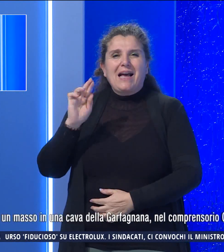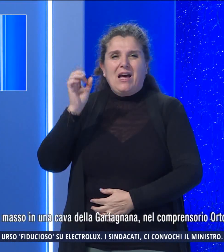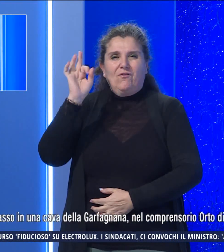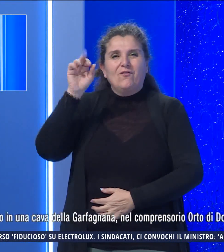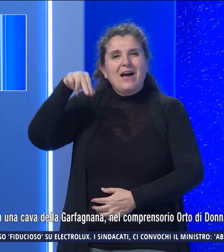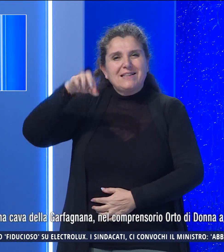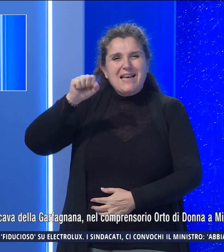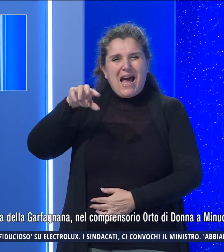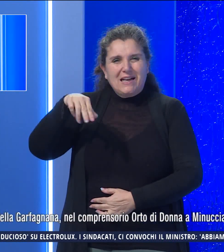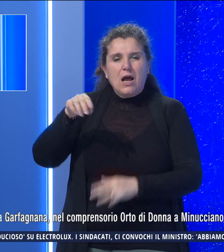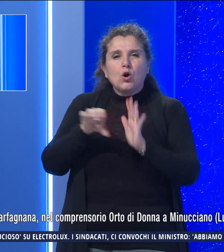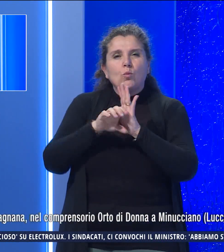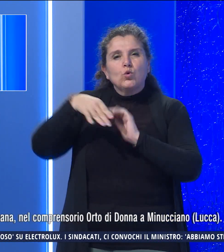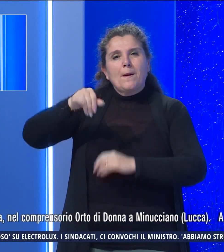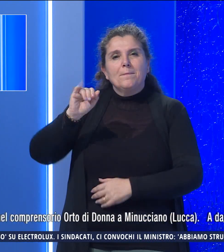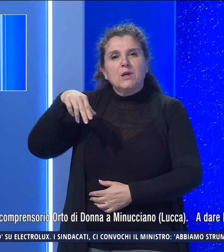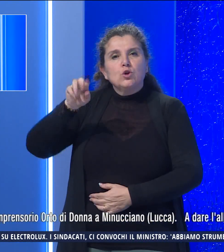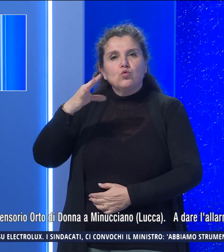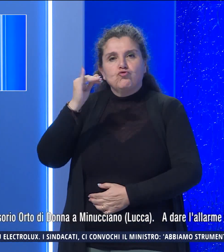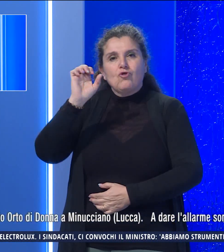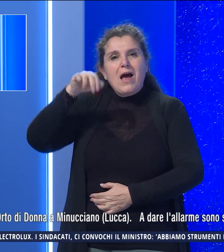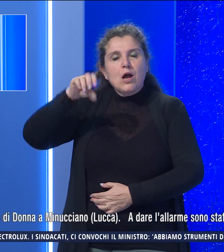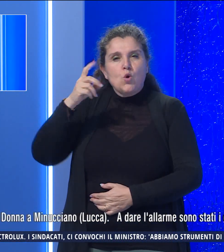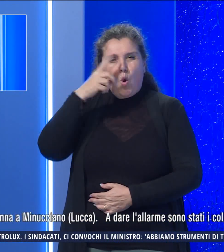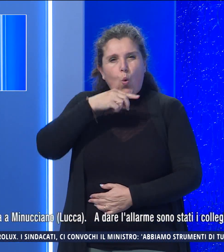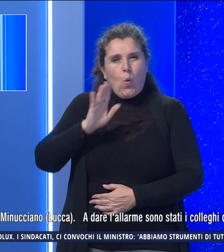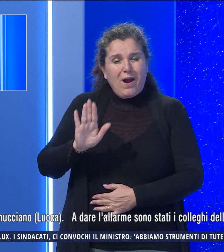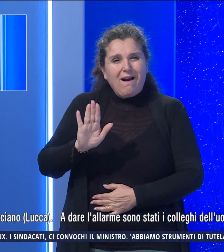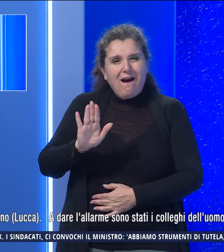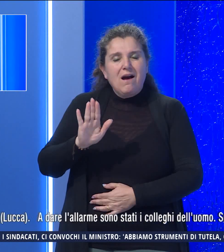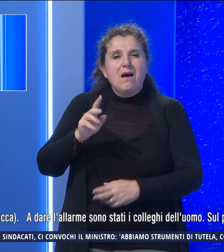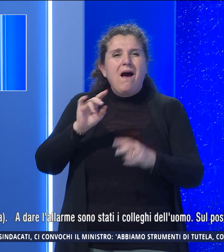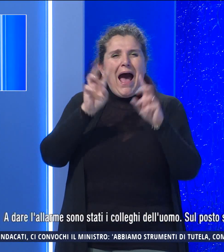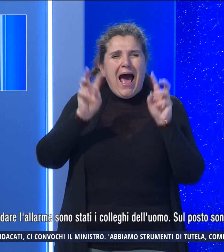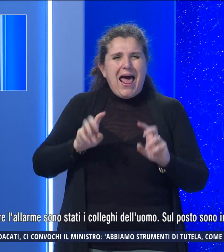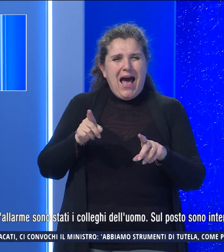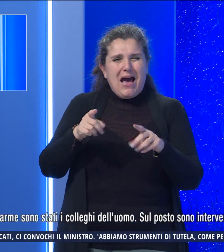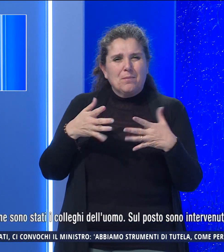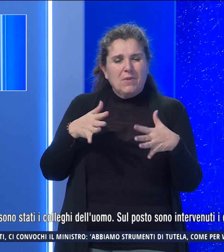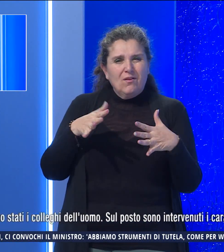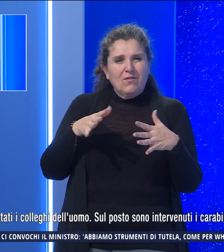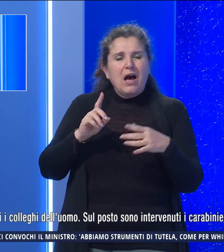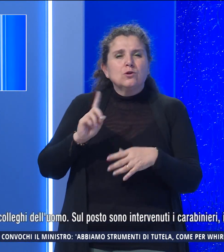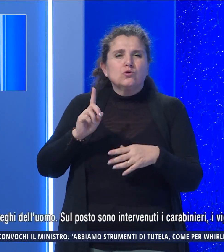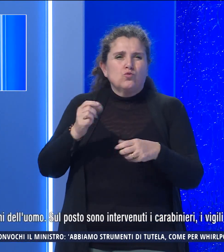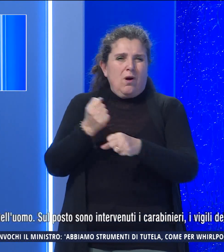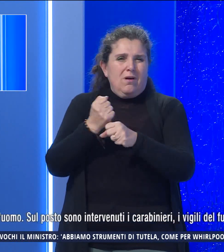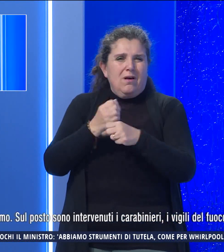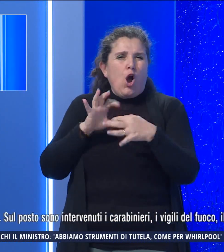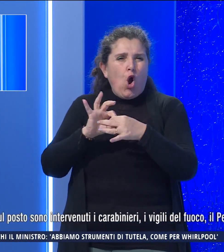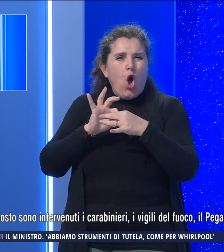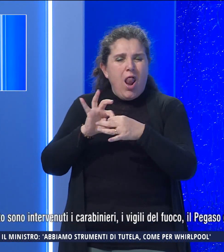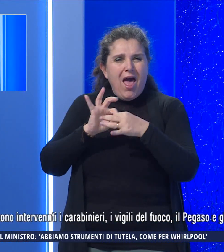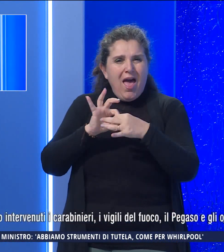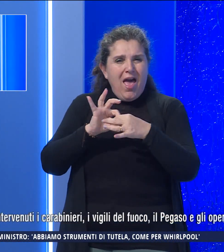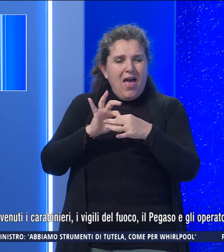nel comune di Minucciano in provincia di Lucca. A dare l'allarme sono stati i colleghi dell'uomo.